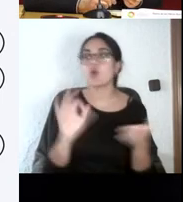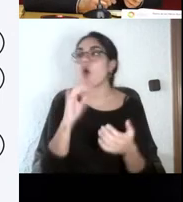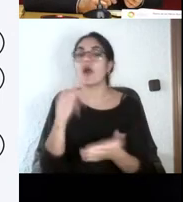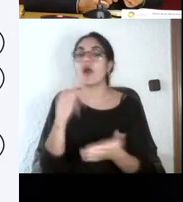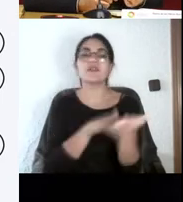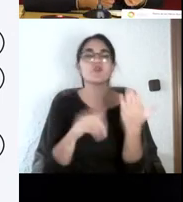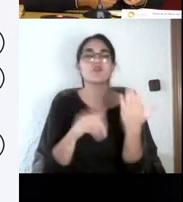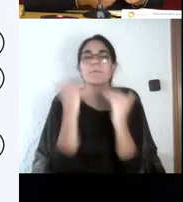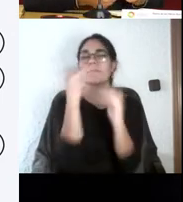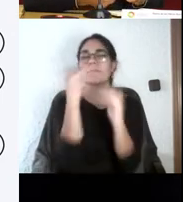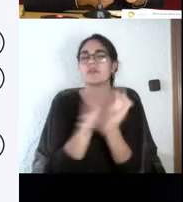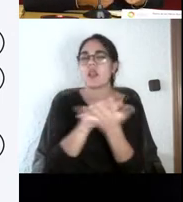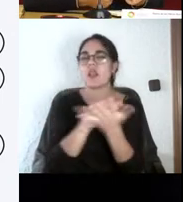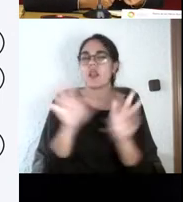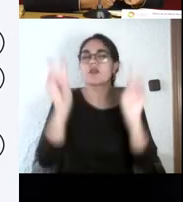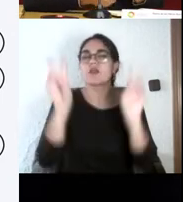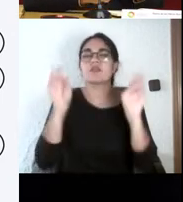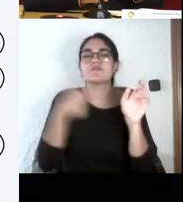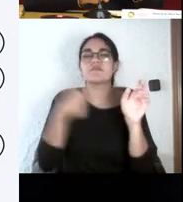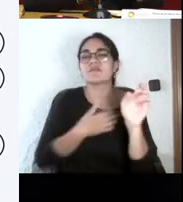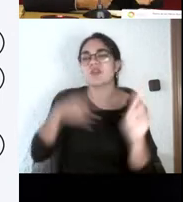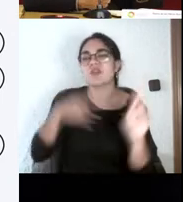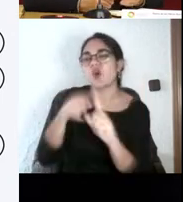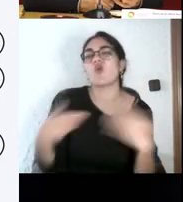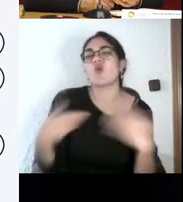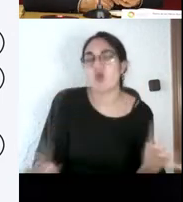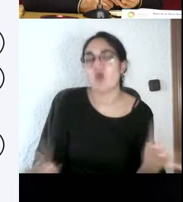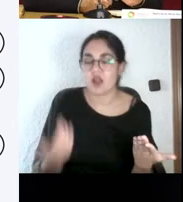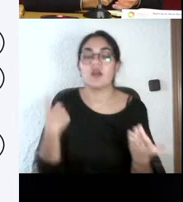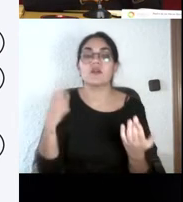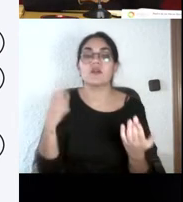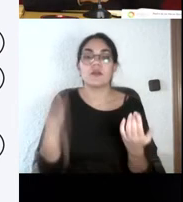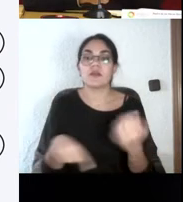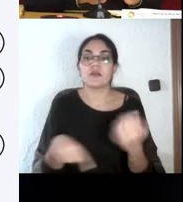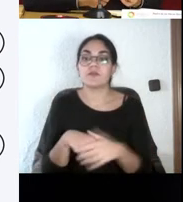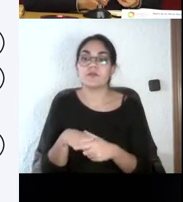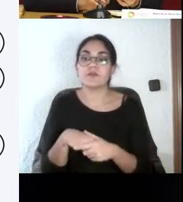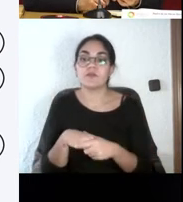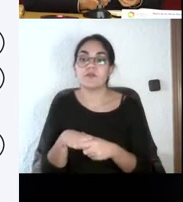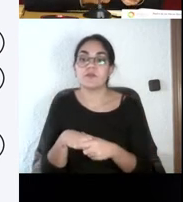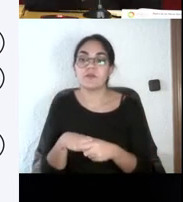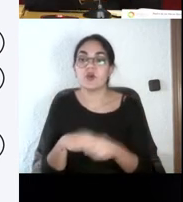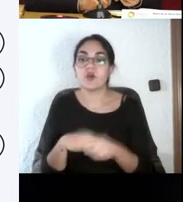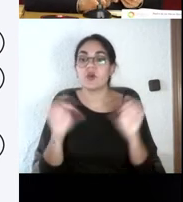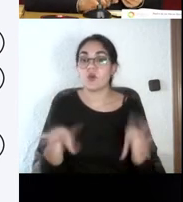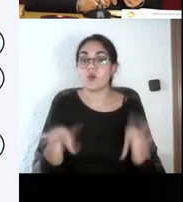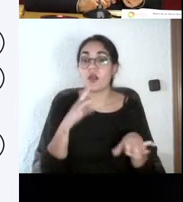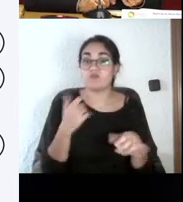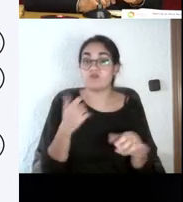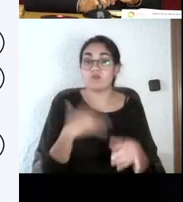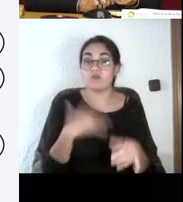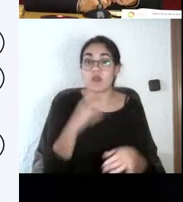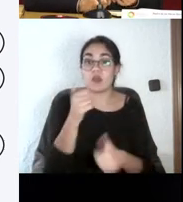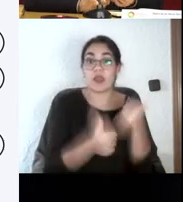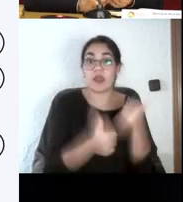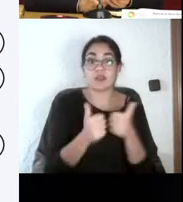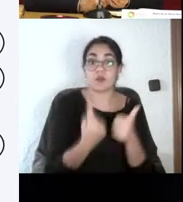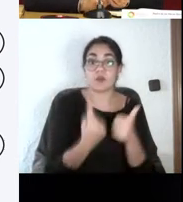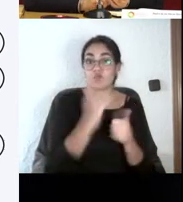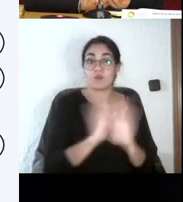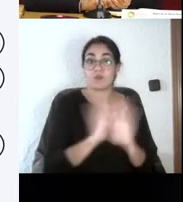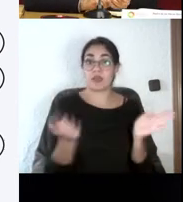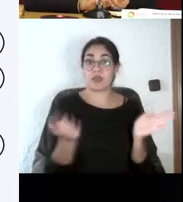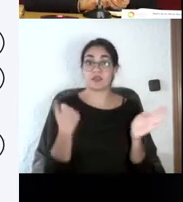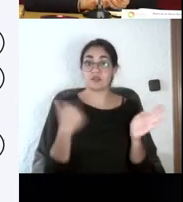esos maximalismos de exámenes no, o los que dicen exámenes sí, y ya está, y solo evaluamos un examen.